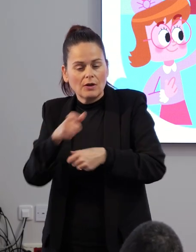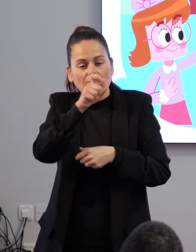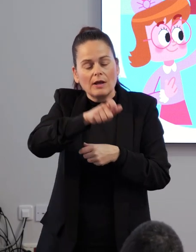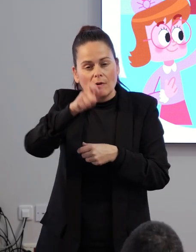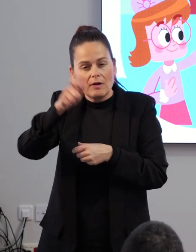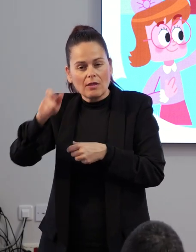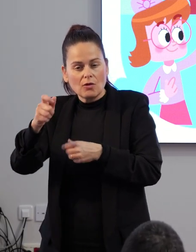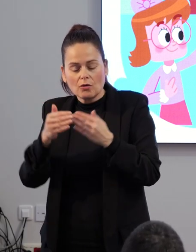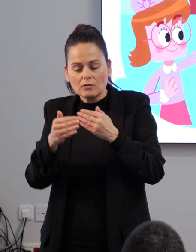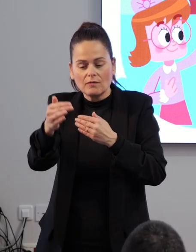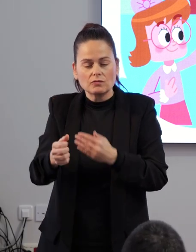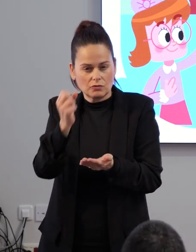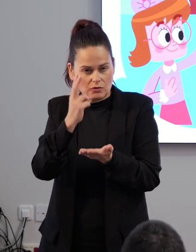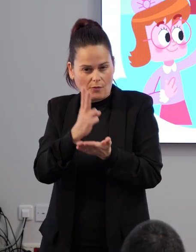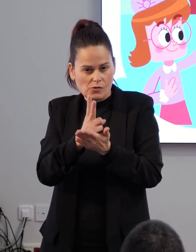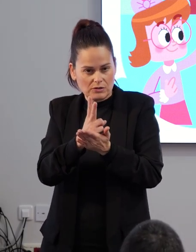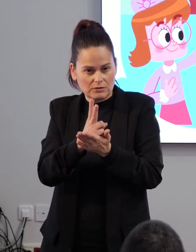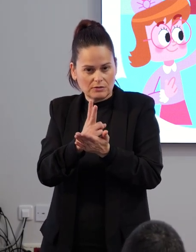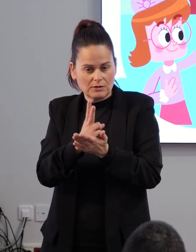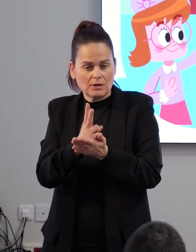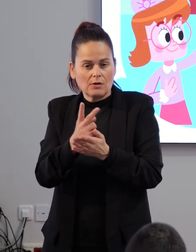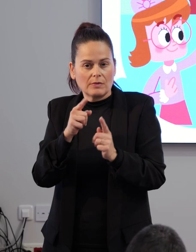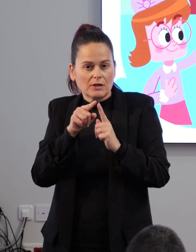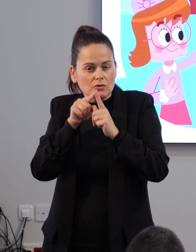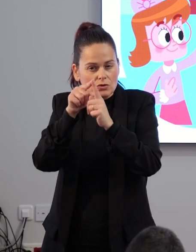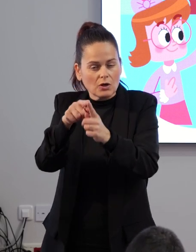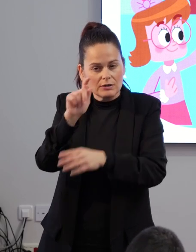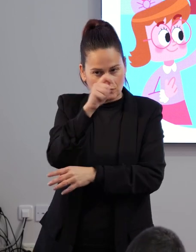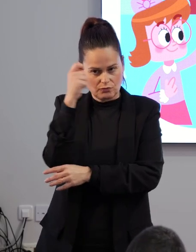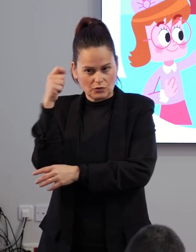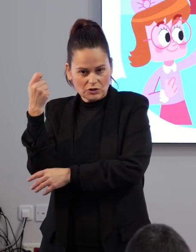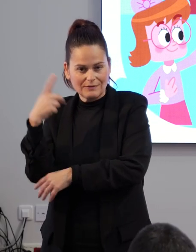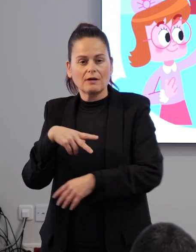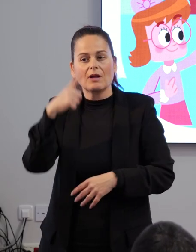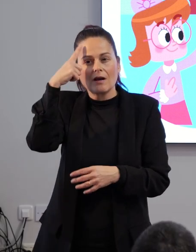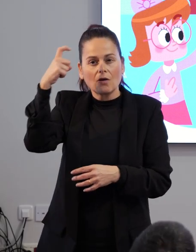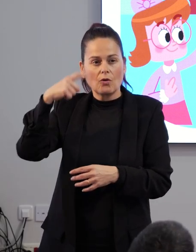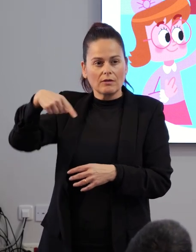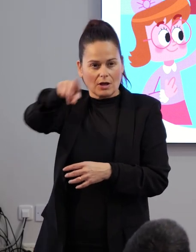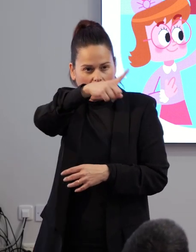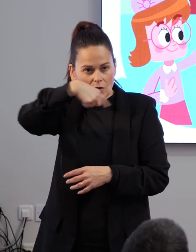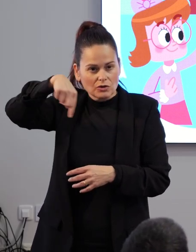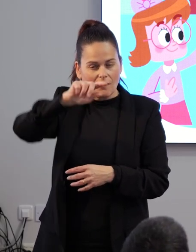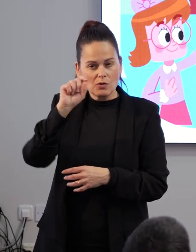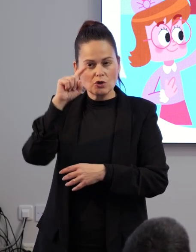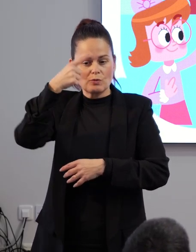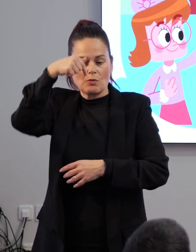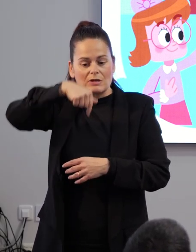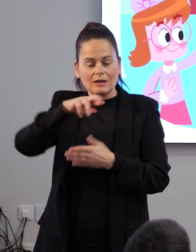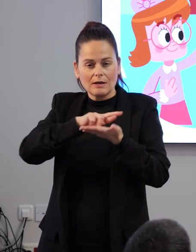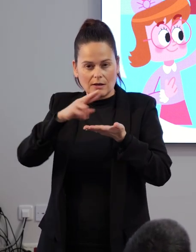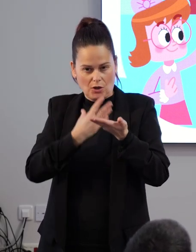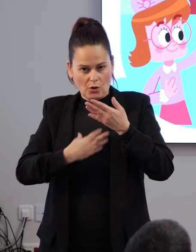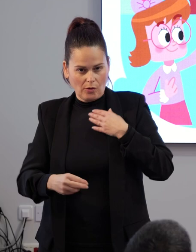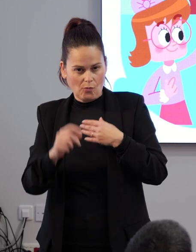apuesta de futuro para lograr nuestros nuevos objetivos. Recordar que fuimos pioneros en la región de Murcia